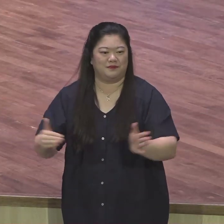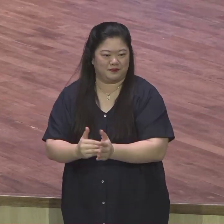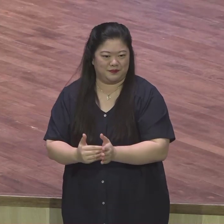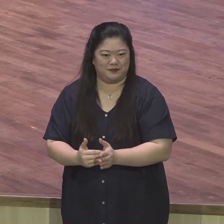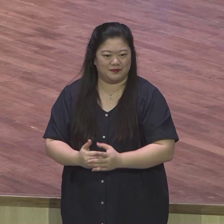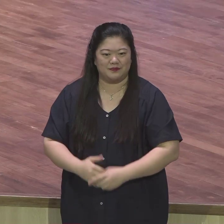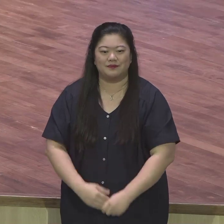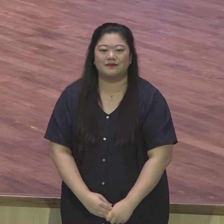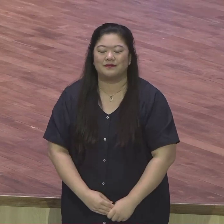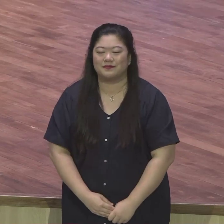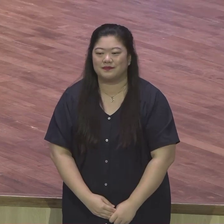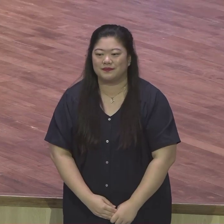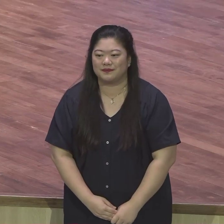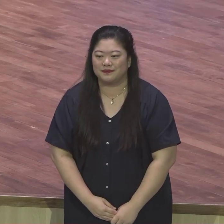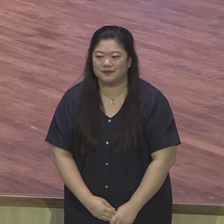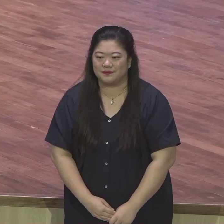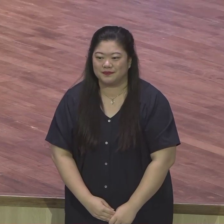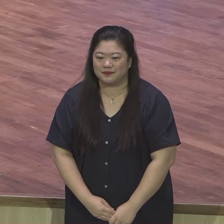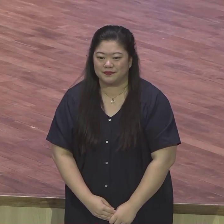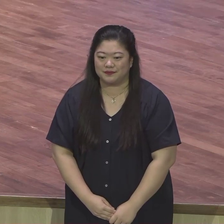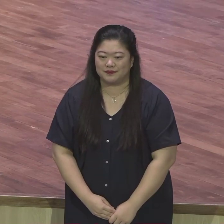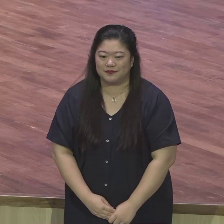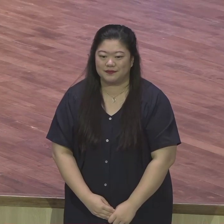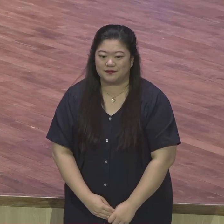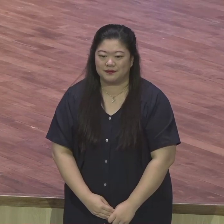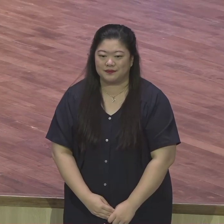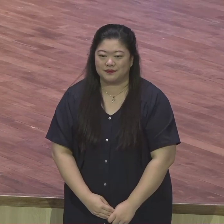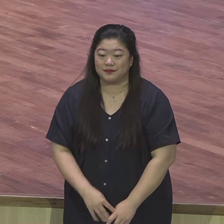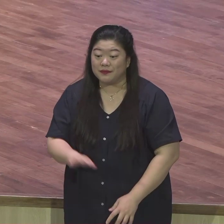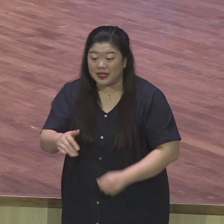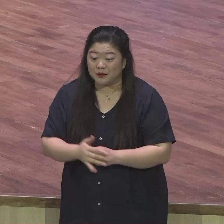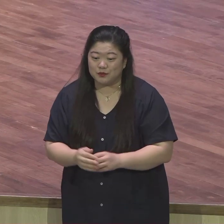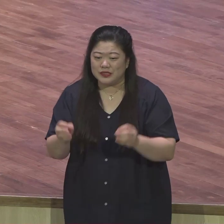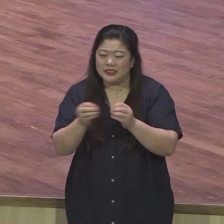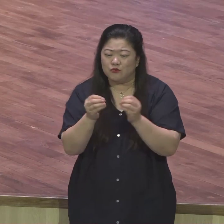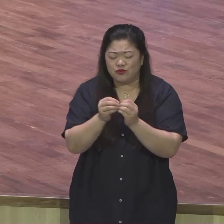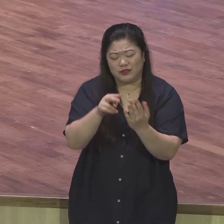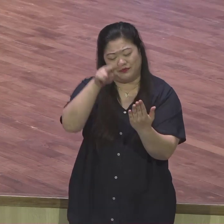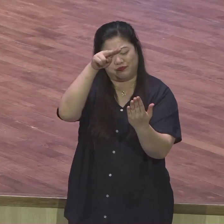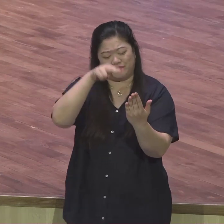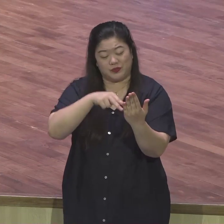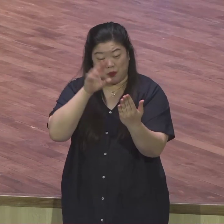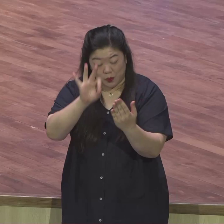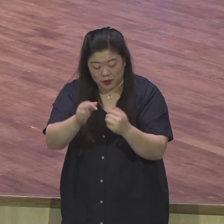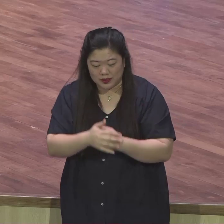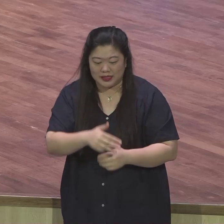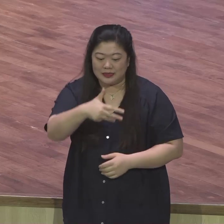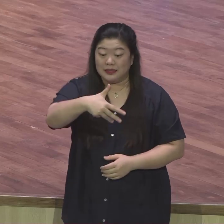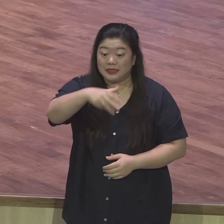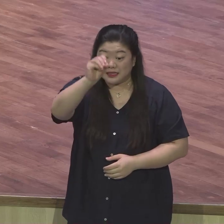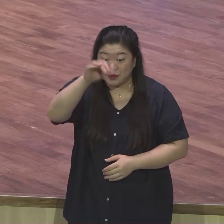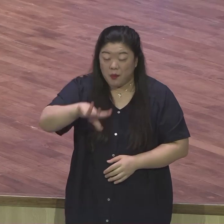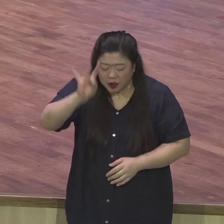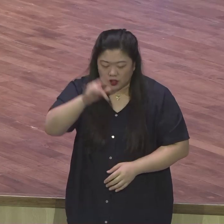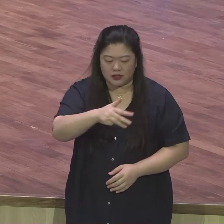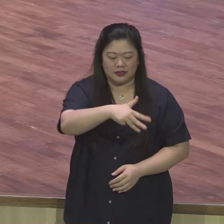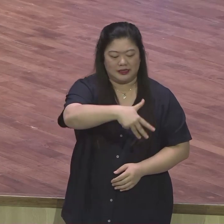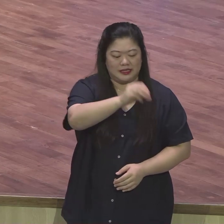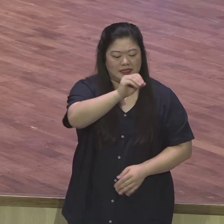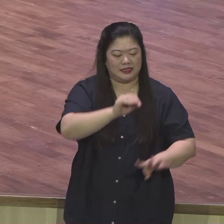이 본문을 이해하기 위해서는요. 이 내용을 알려고 하면 장식의 42장 이 내용을 쭉